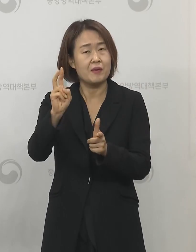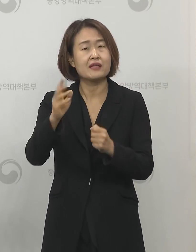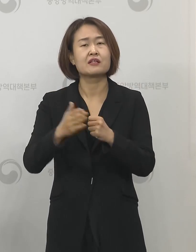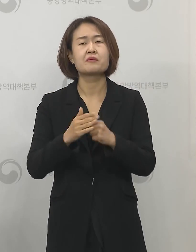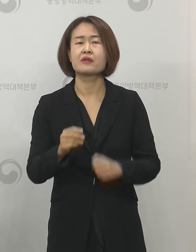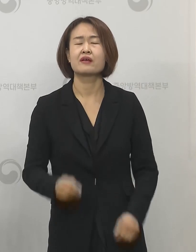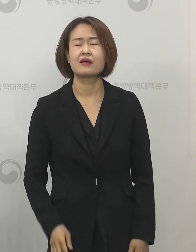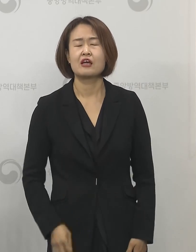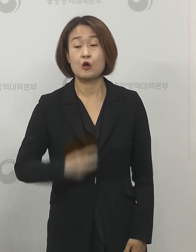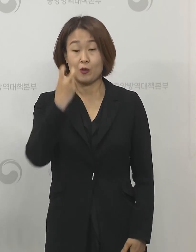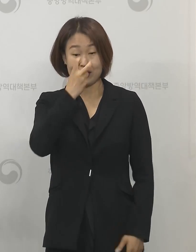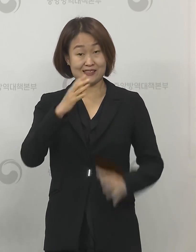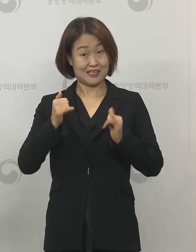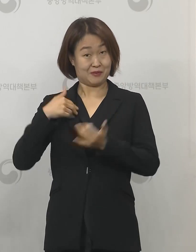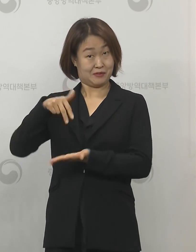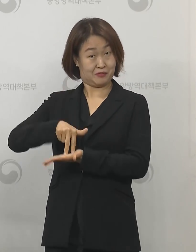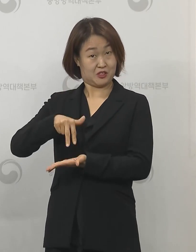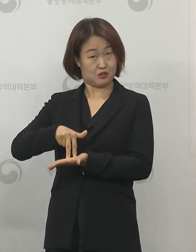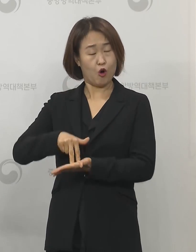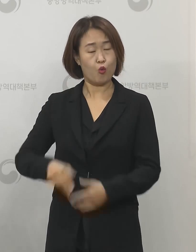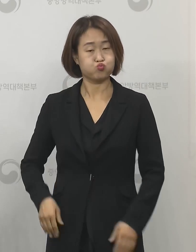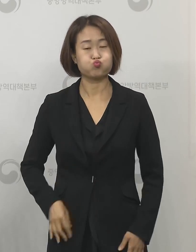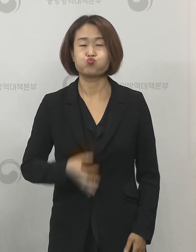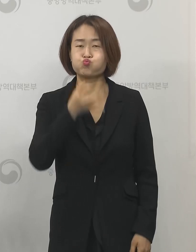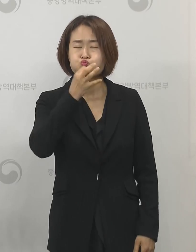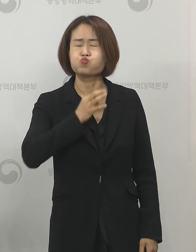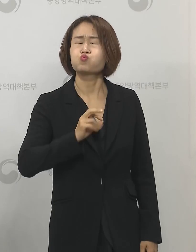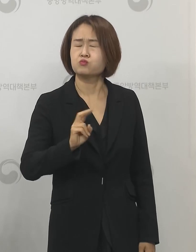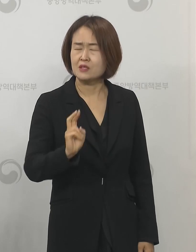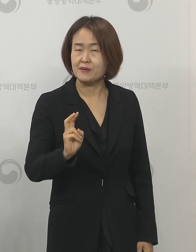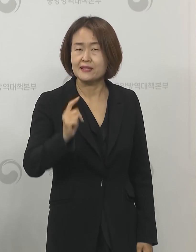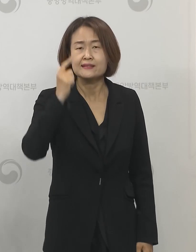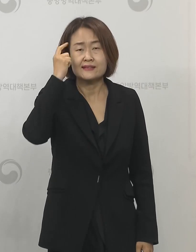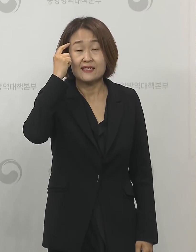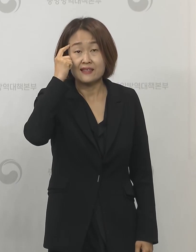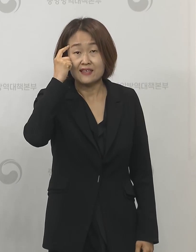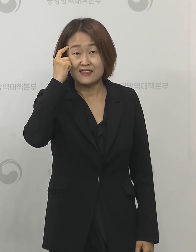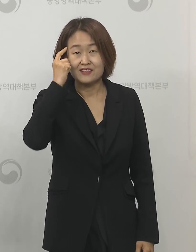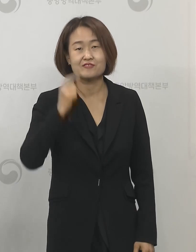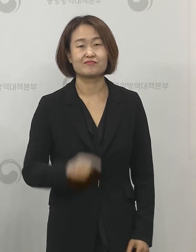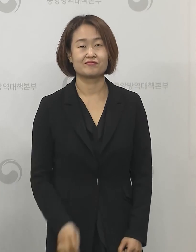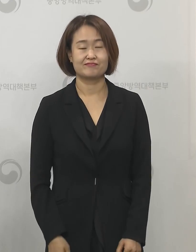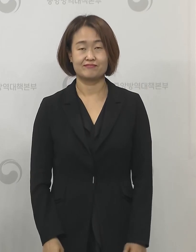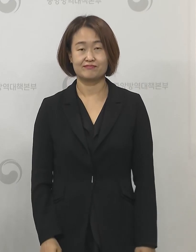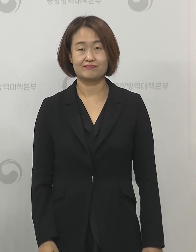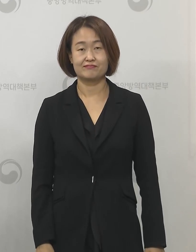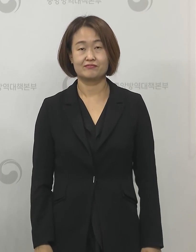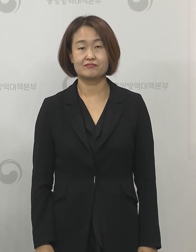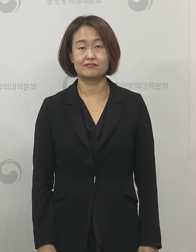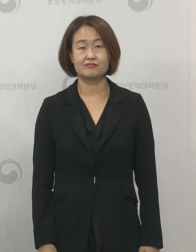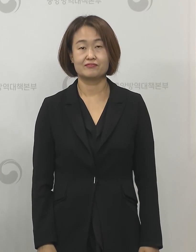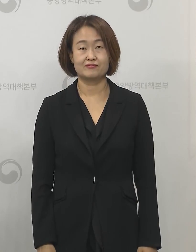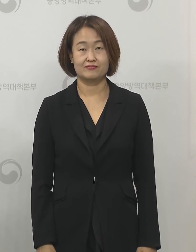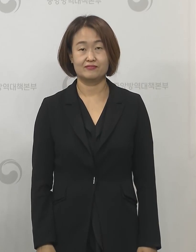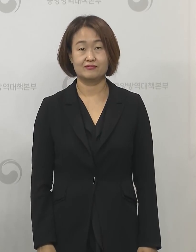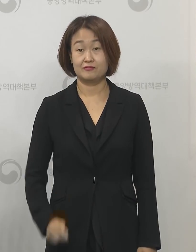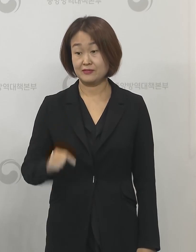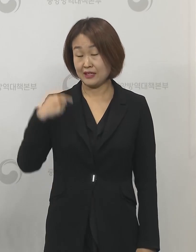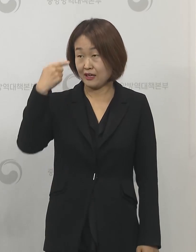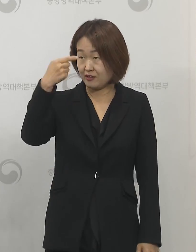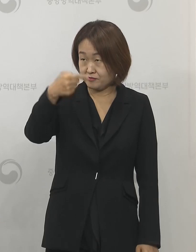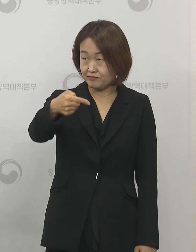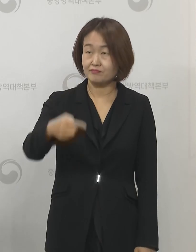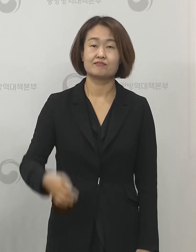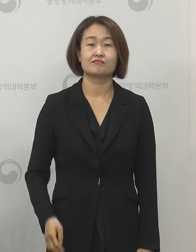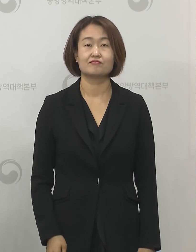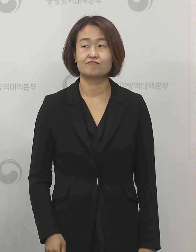더 관리 입장에서는 유리해질 거라고 그렇게 판단을 하고 있습니다 네 다음은